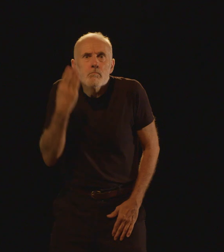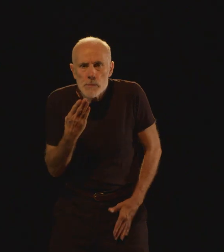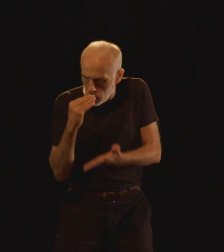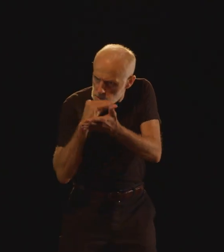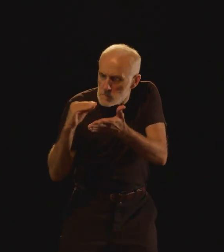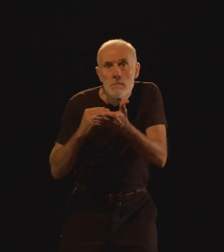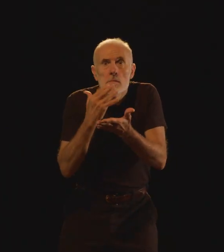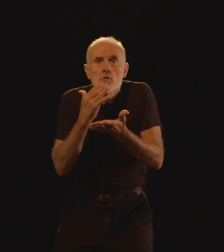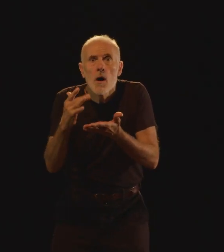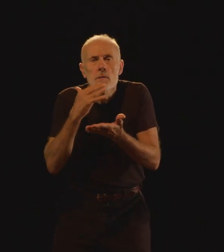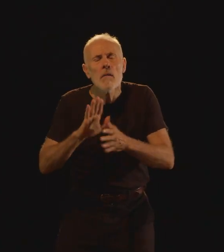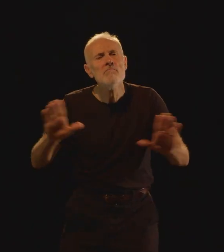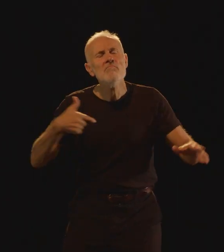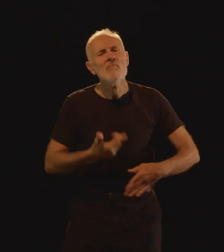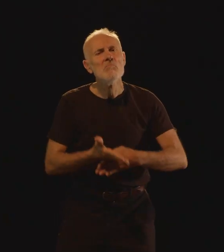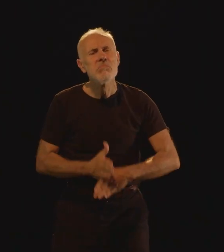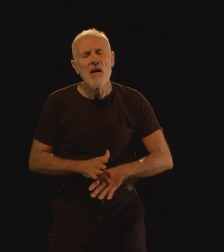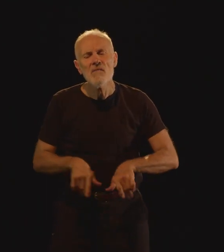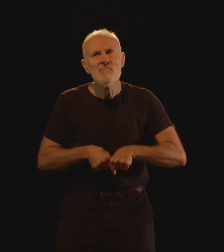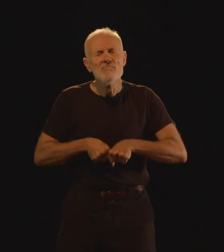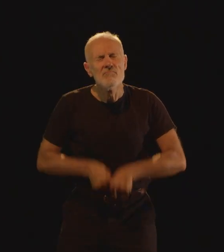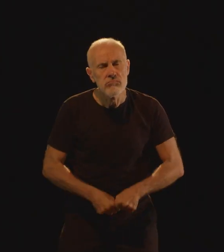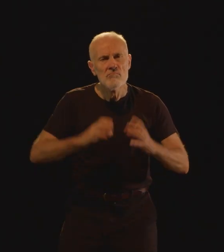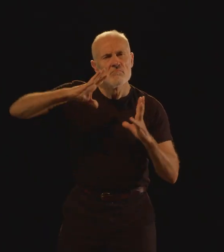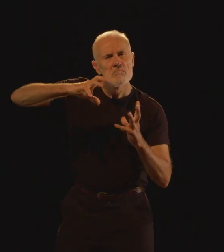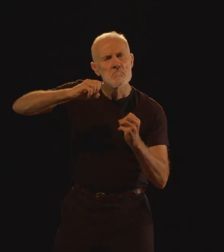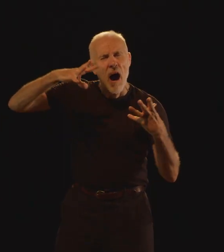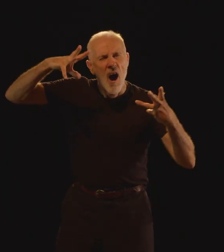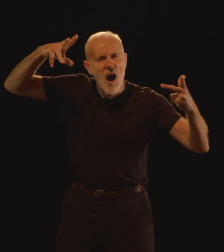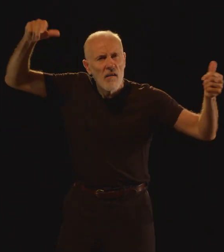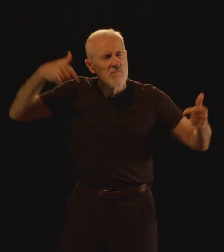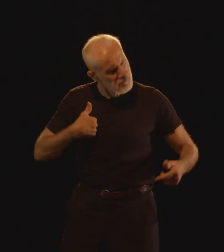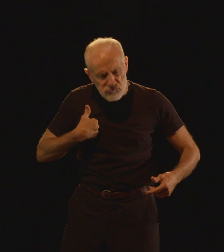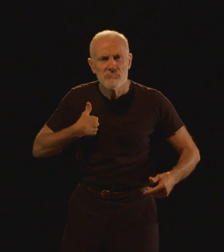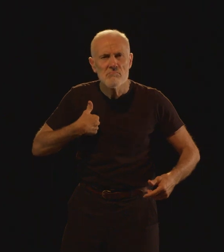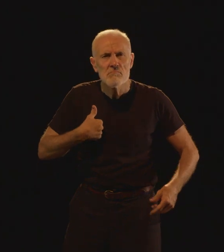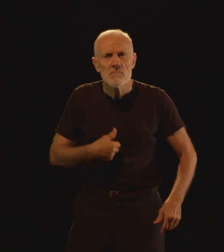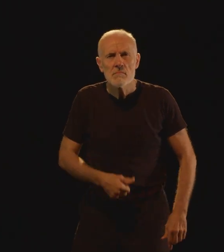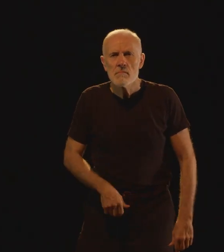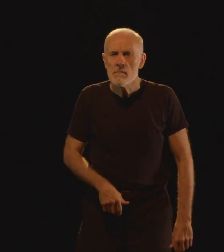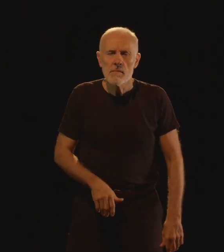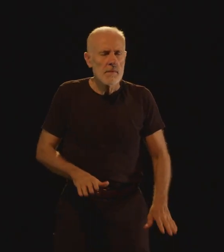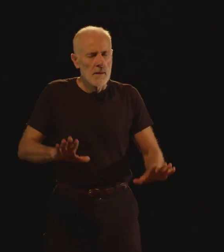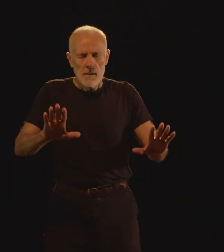besoin d'une chanson Je ferai sauter la terre C